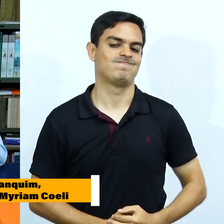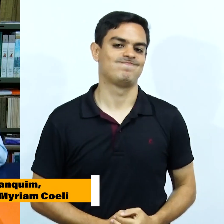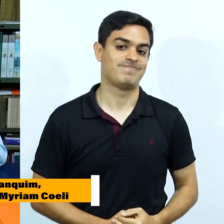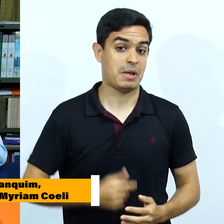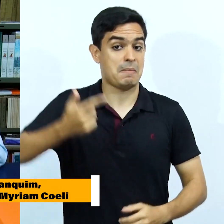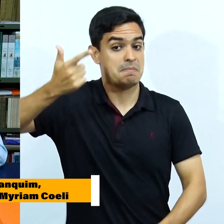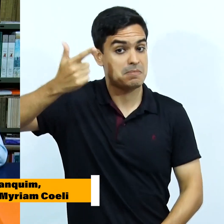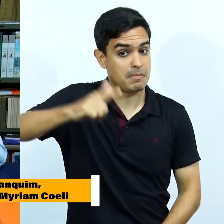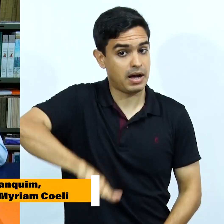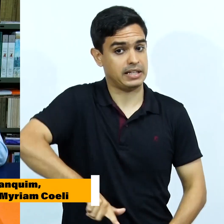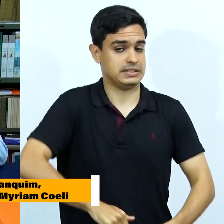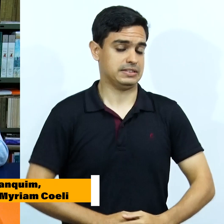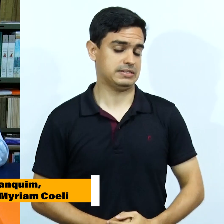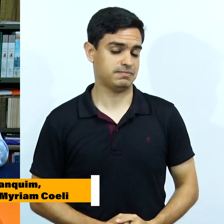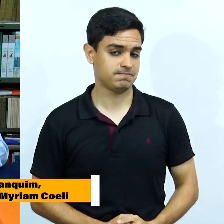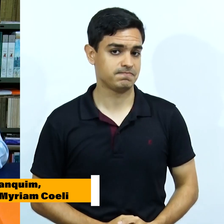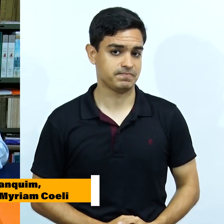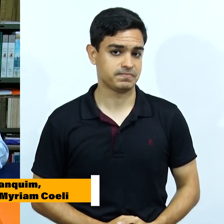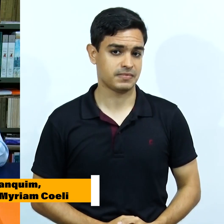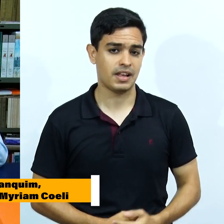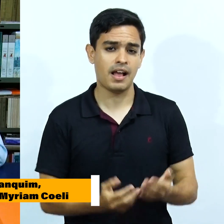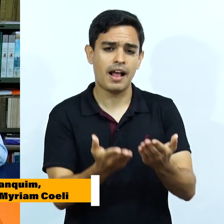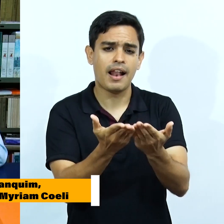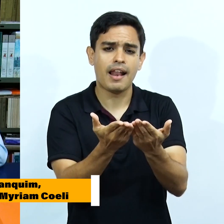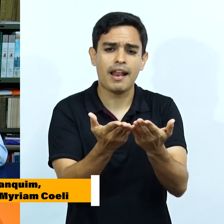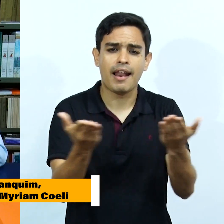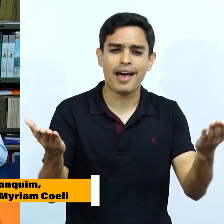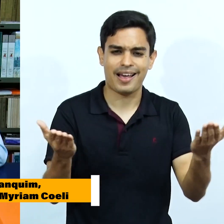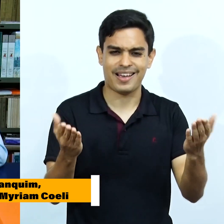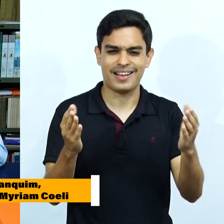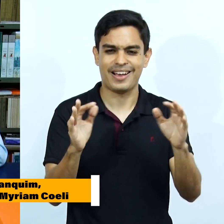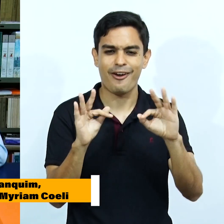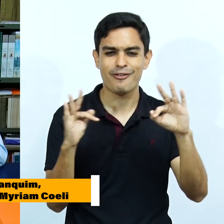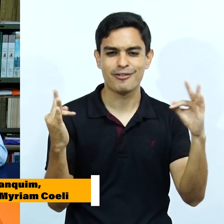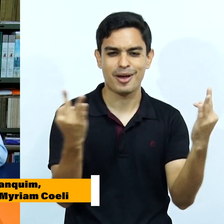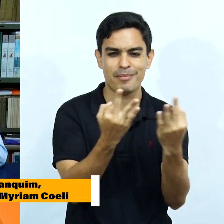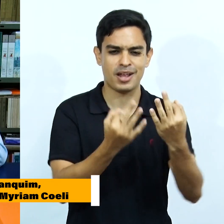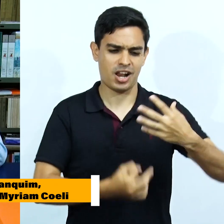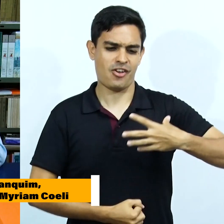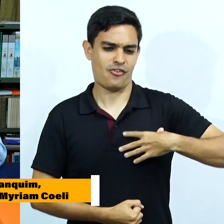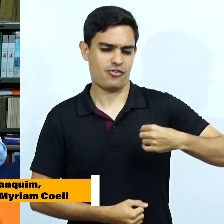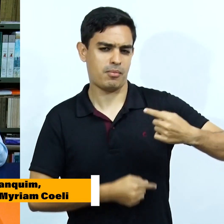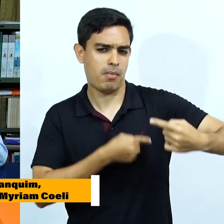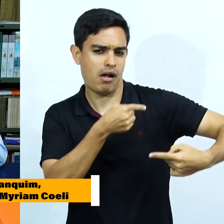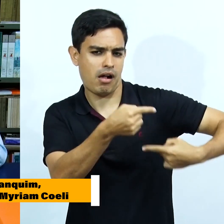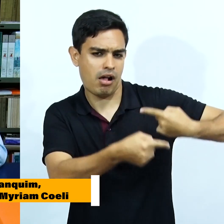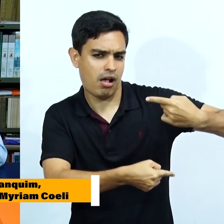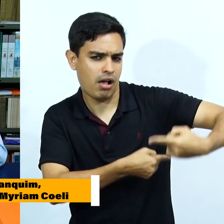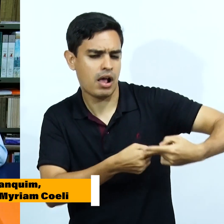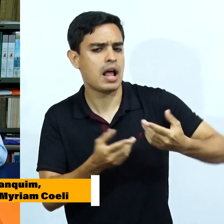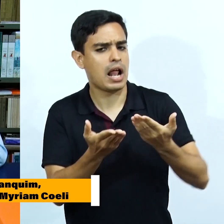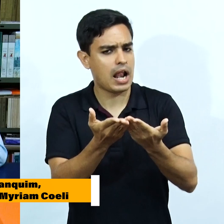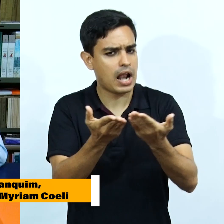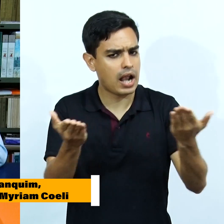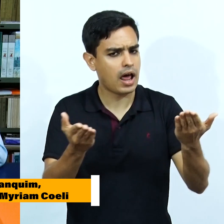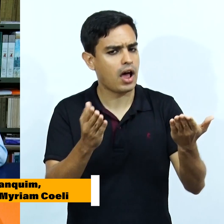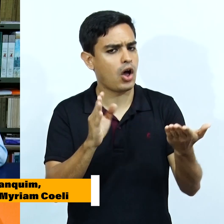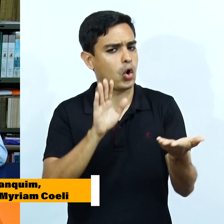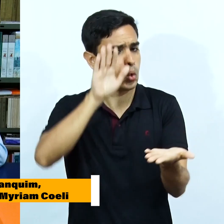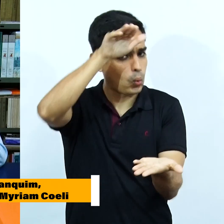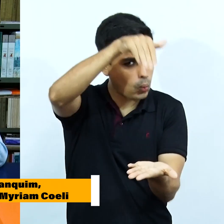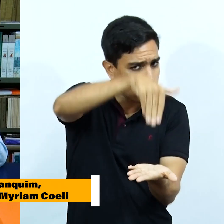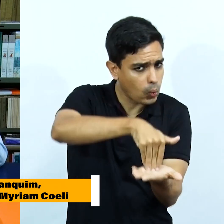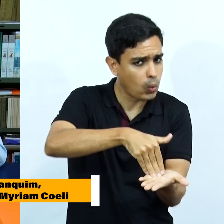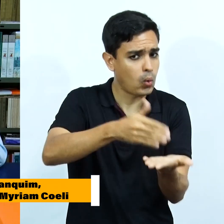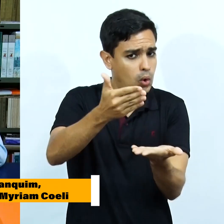deles. E mais do que isto, os seus filhos, Cristiano e Elicelso, tiveram cuidado de